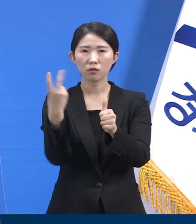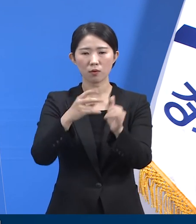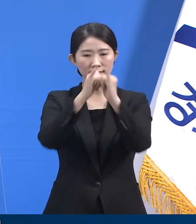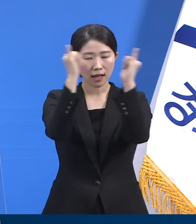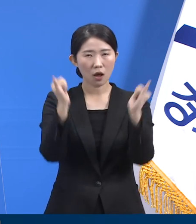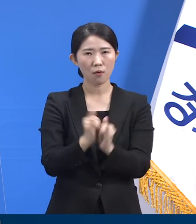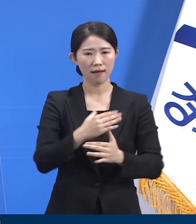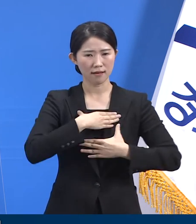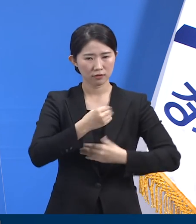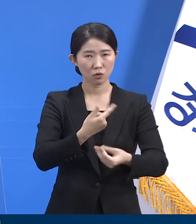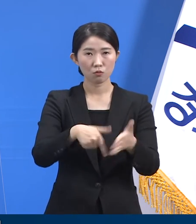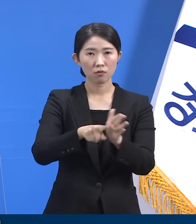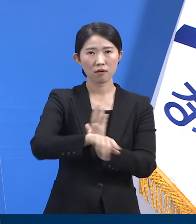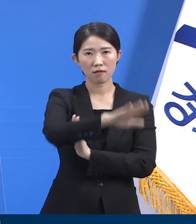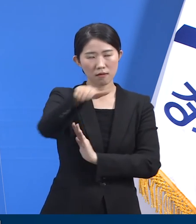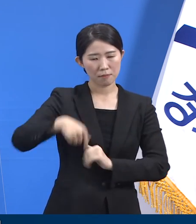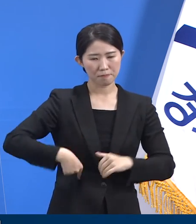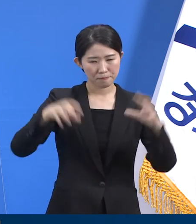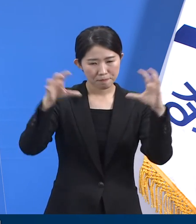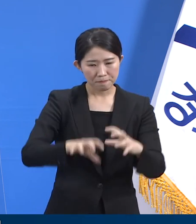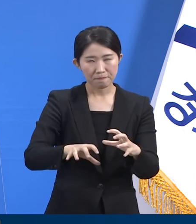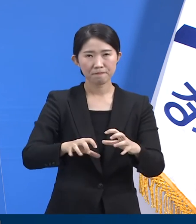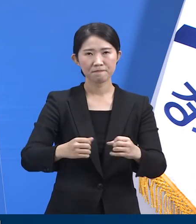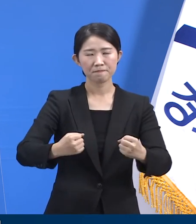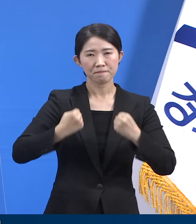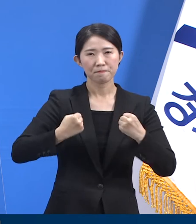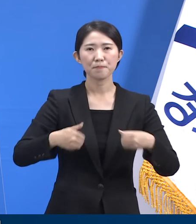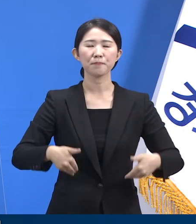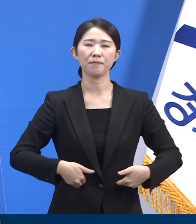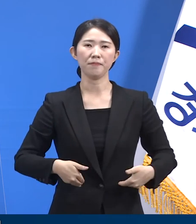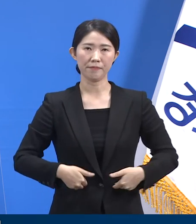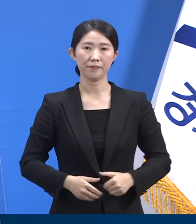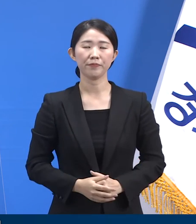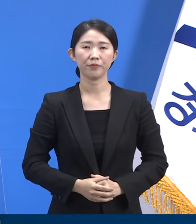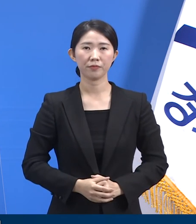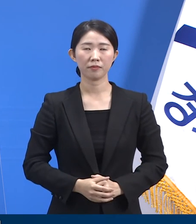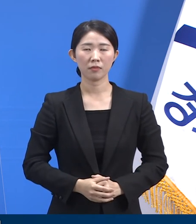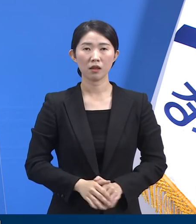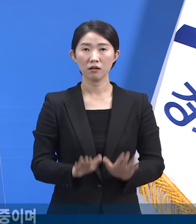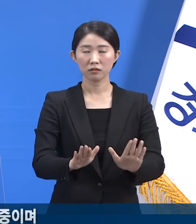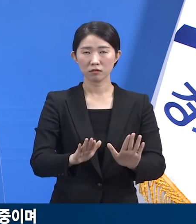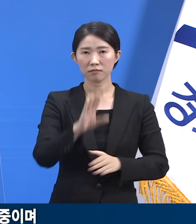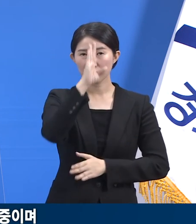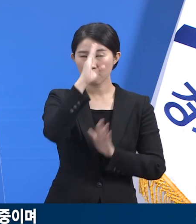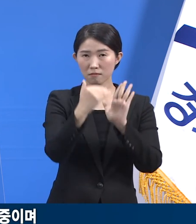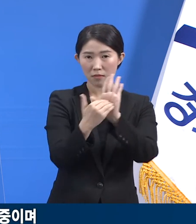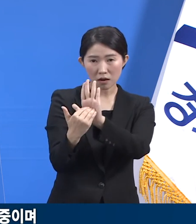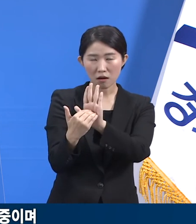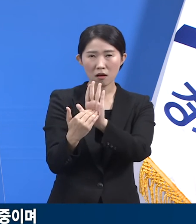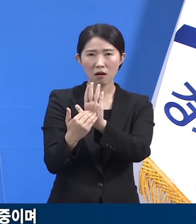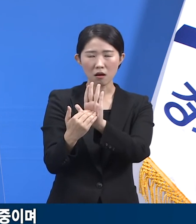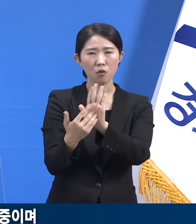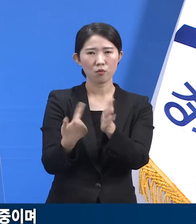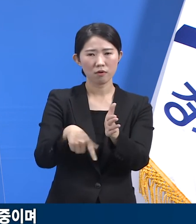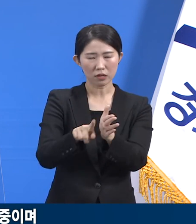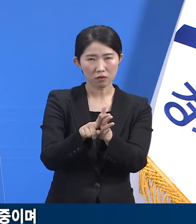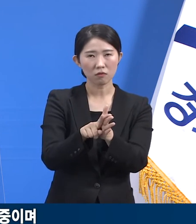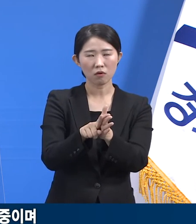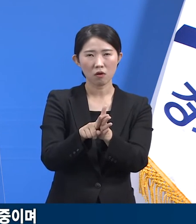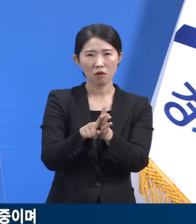확보하는 일에 모두가 마음을 모으고 힘을 합쳐야 합니다. 방역은 과학의 세계에 자리 잡아야 합니다.